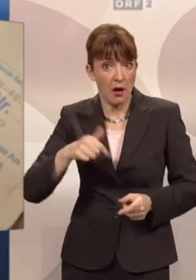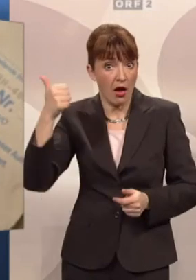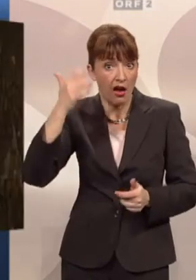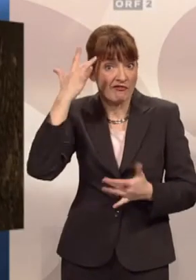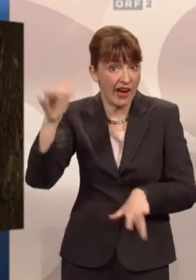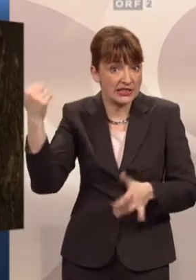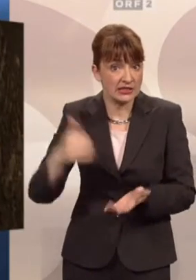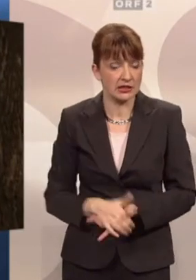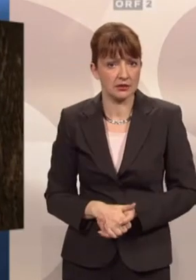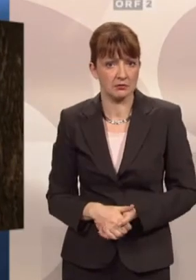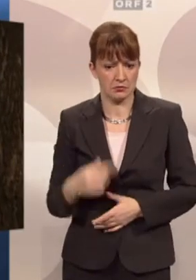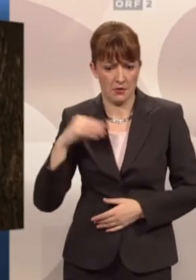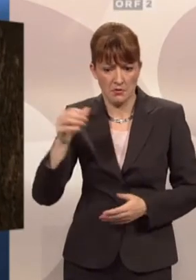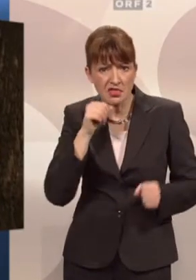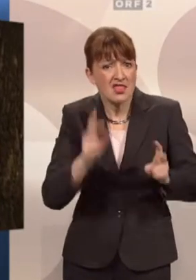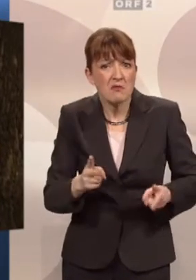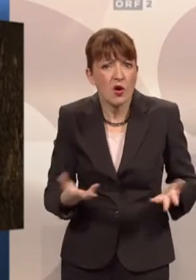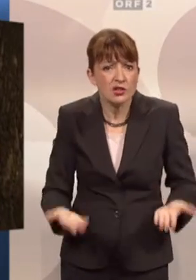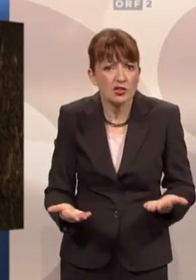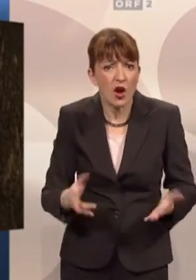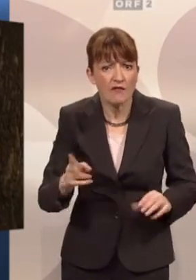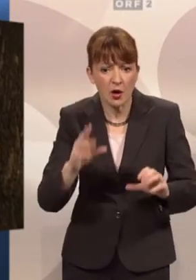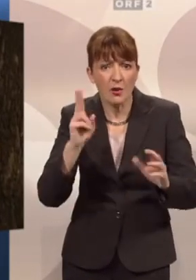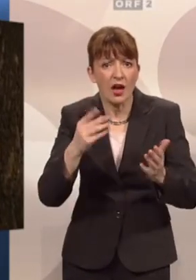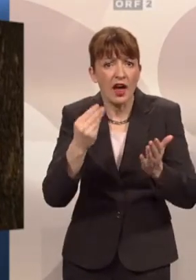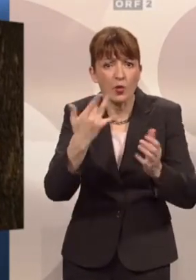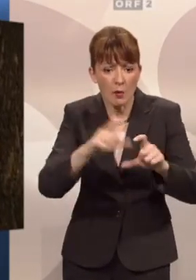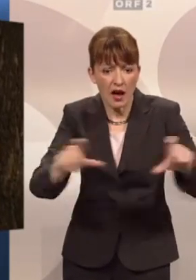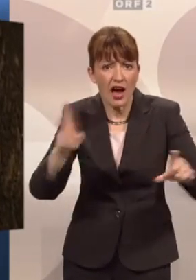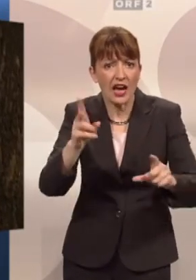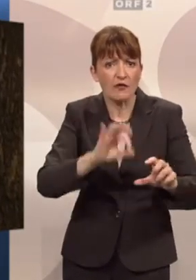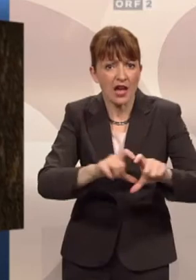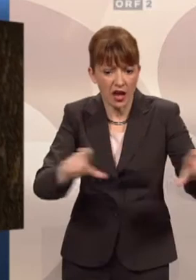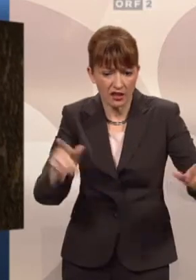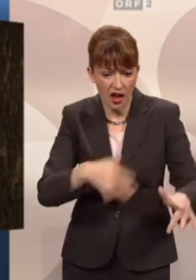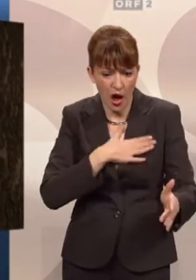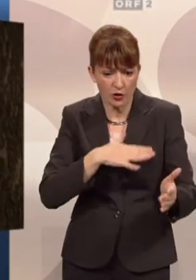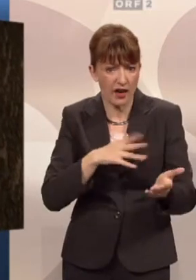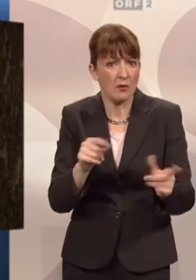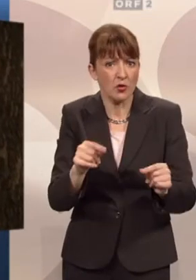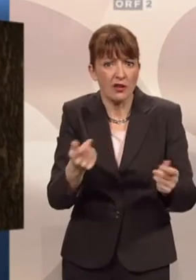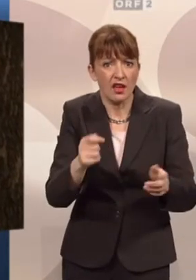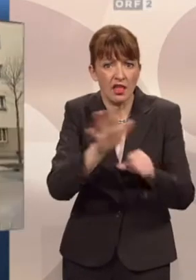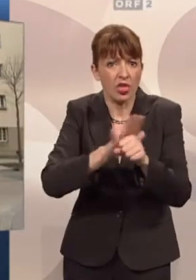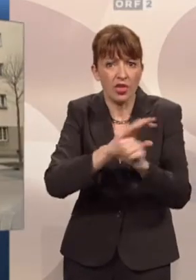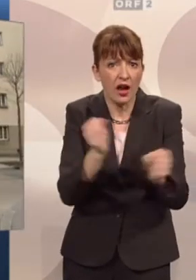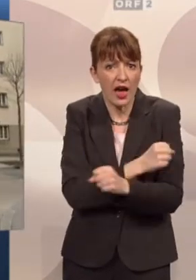nicht. Wie gesagt, das ist aber nicht möglich, weil ja das Kfz-Kennzeichen auf dem Ausweis drauf ist. Also kann man keinen Missbrauch treiben. Also